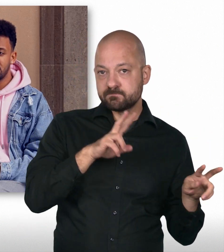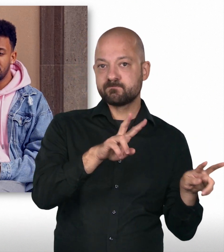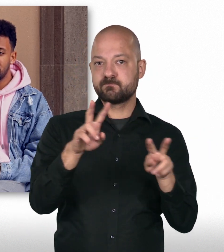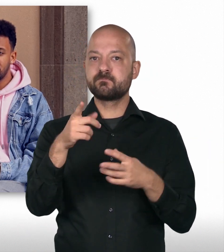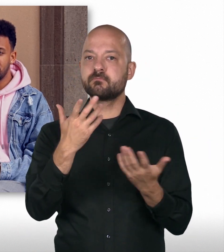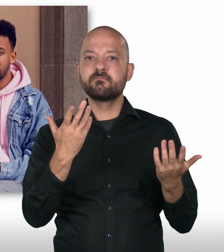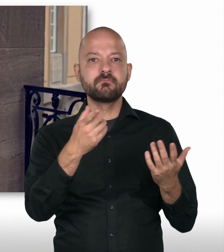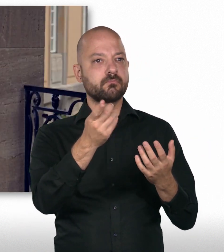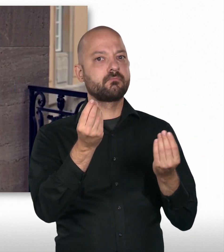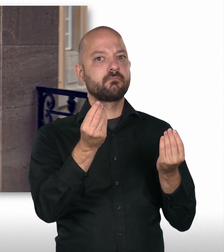eingesetzt sind,